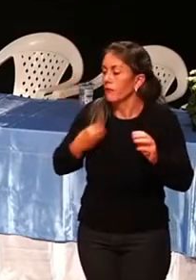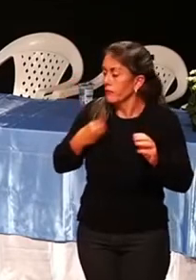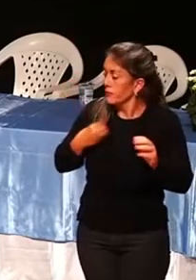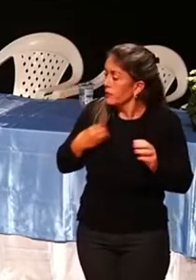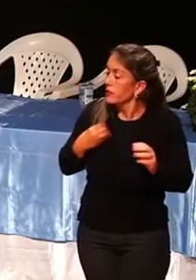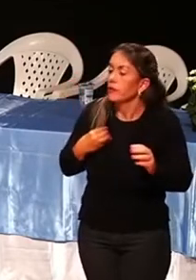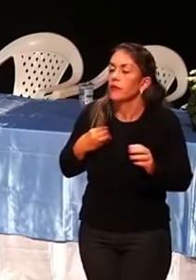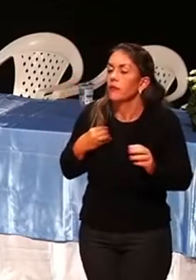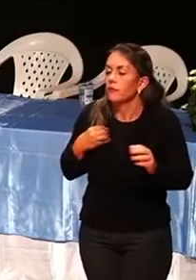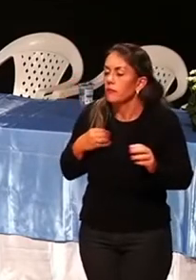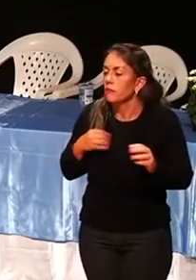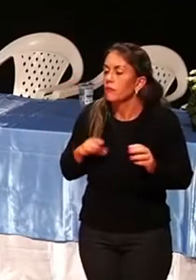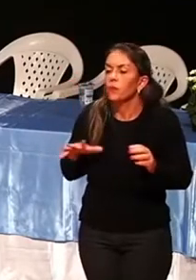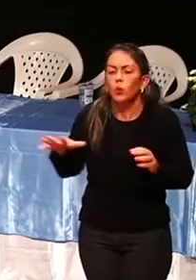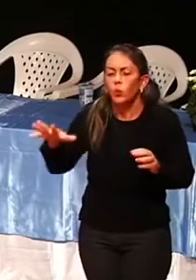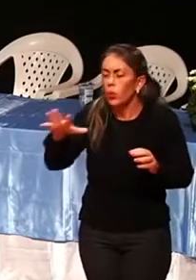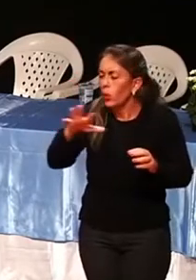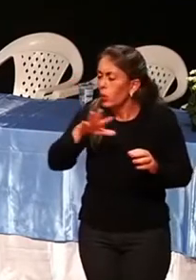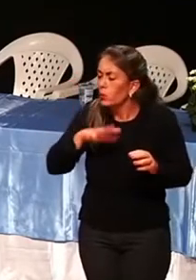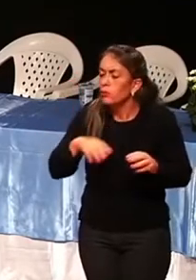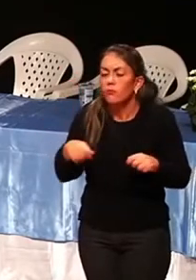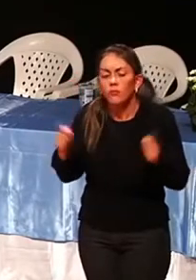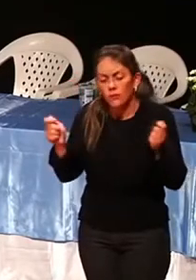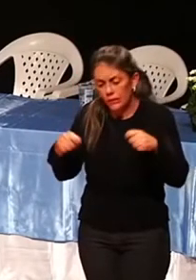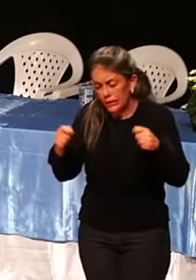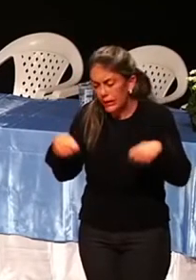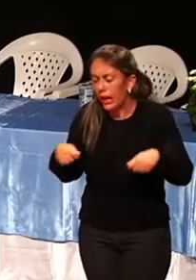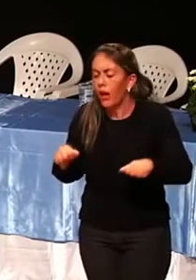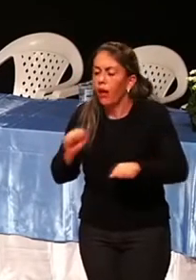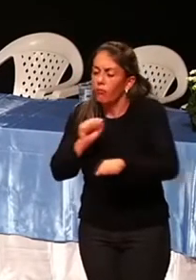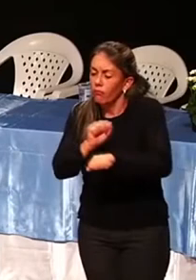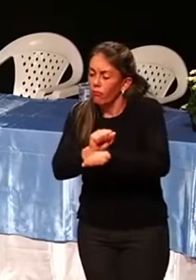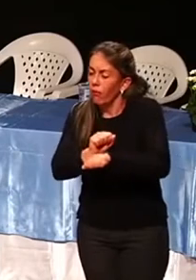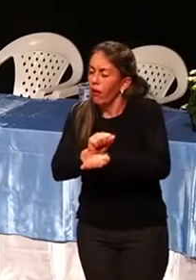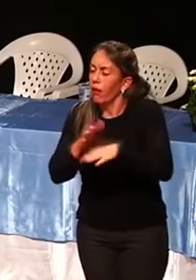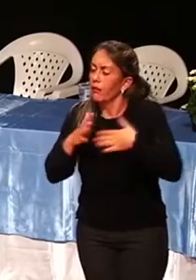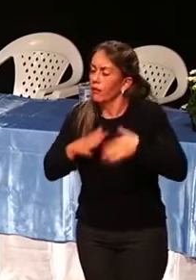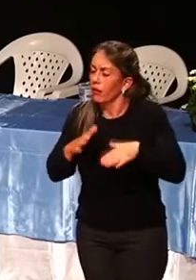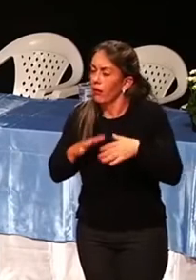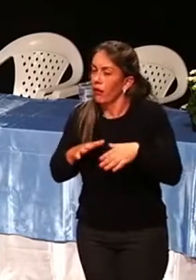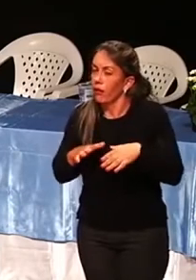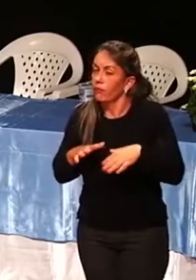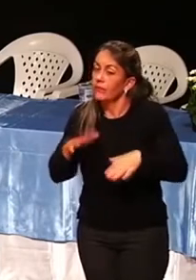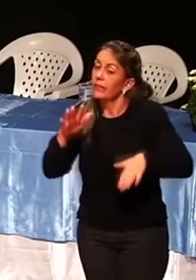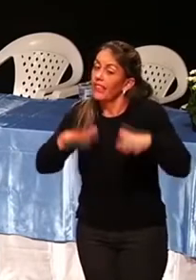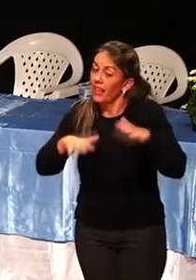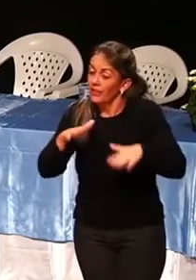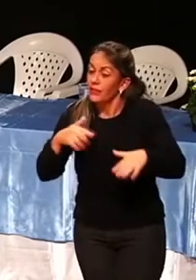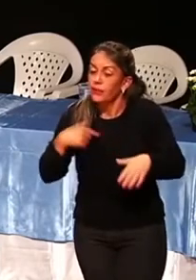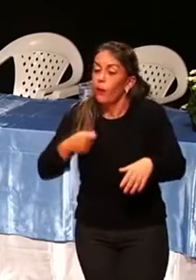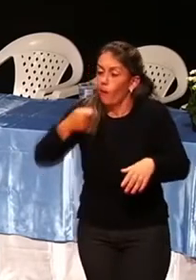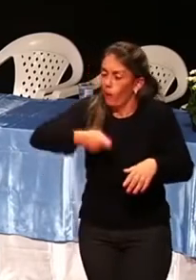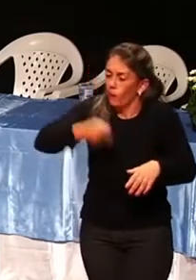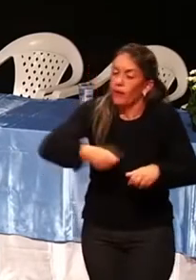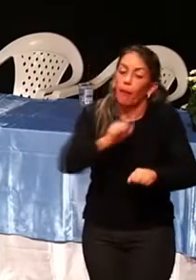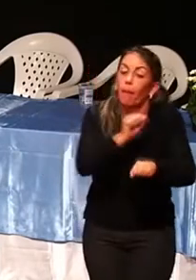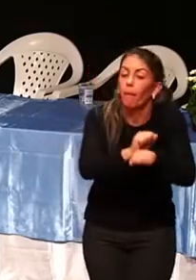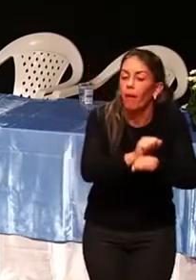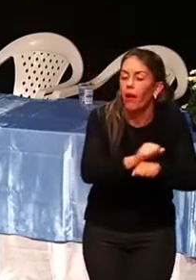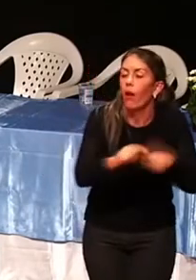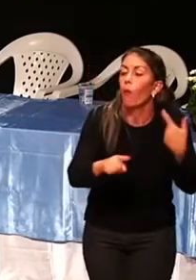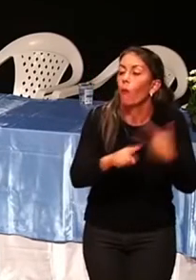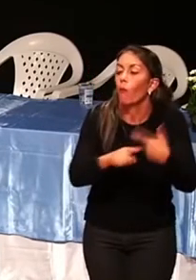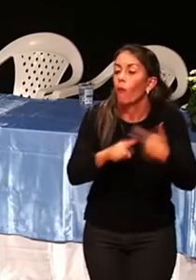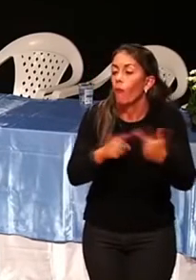Todo mundo pode dar uma pausa. E a pausa não precisa ser por causa de uma virose que você para três dias e fica sentado no banheiro,